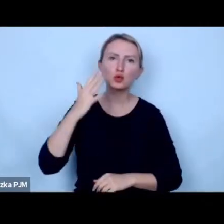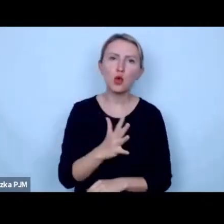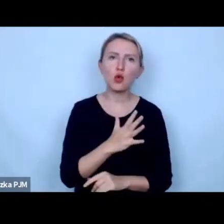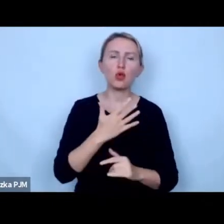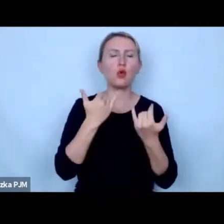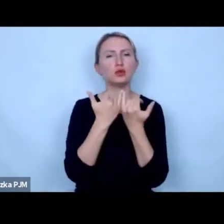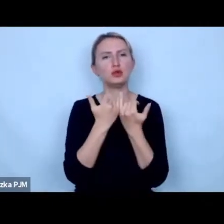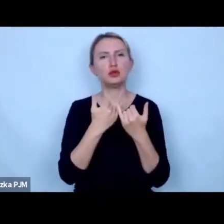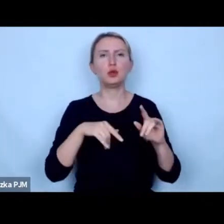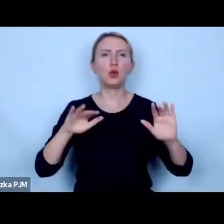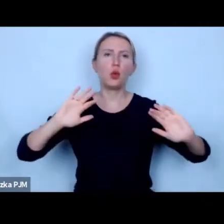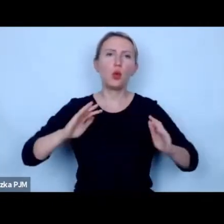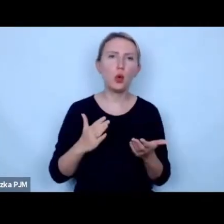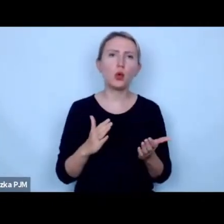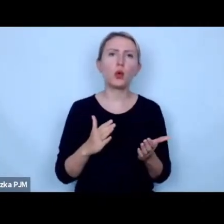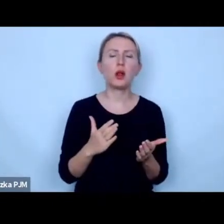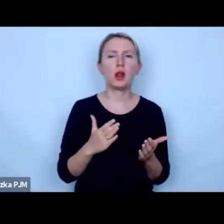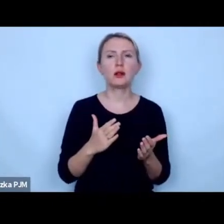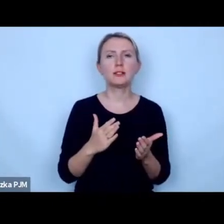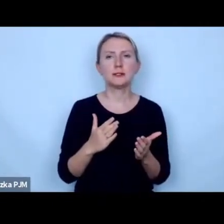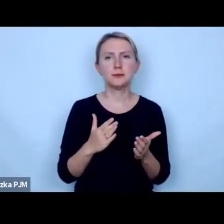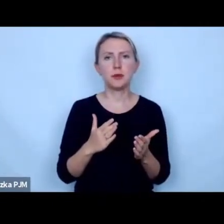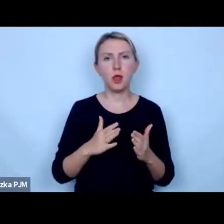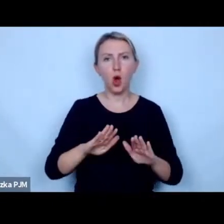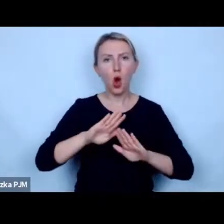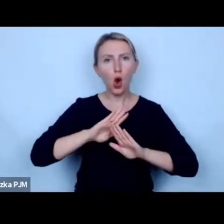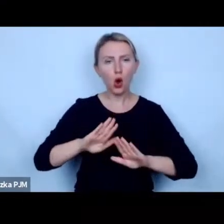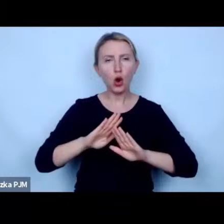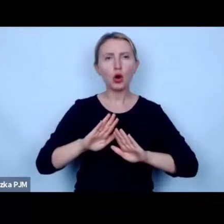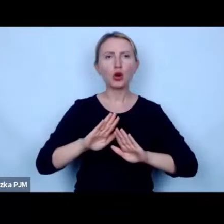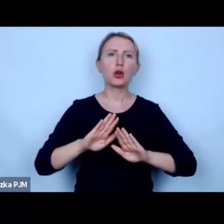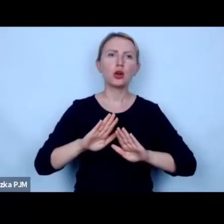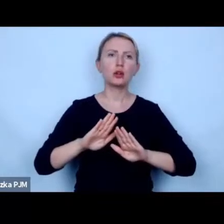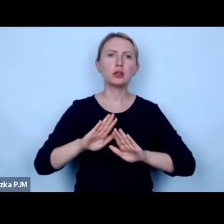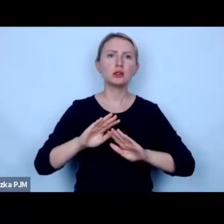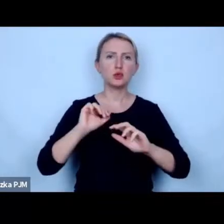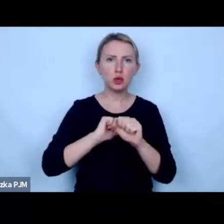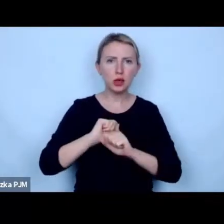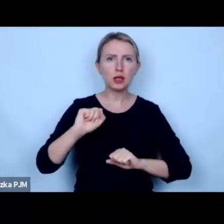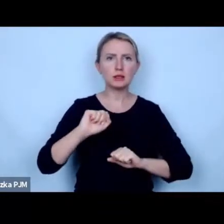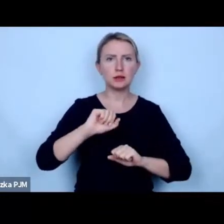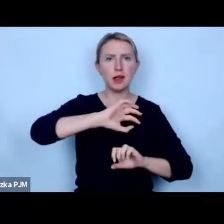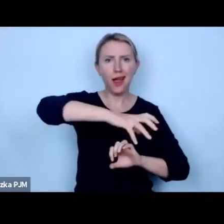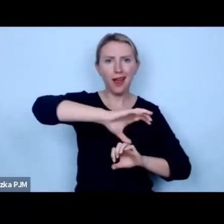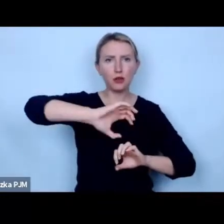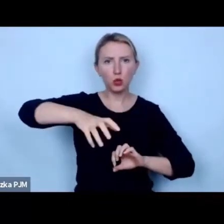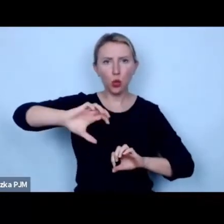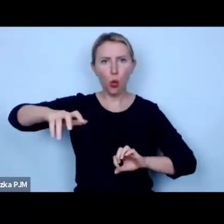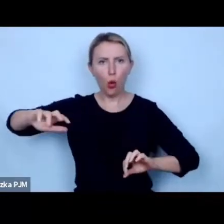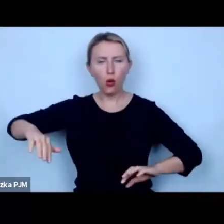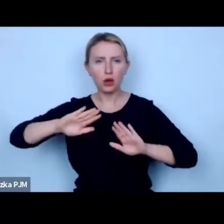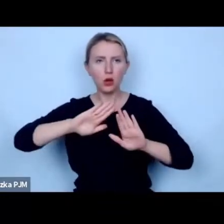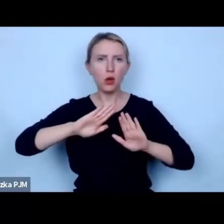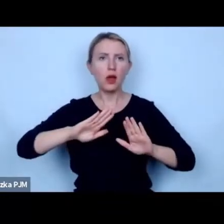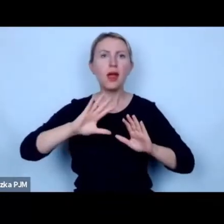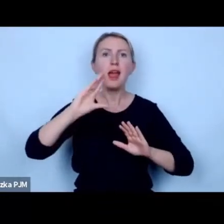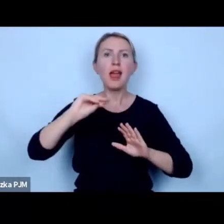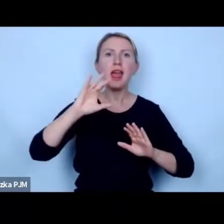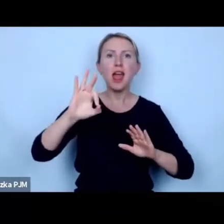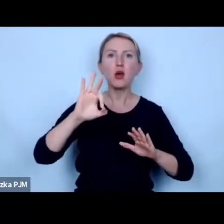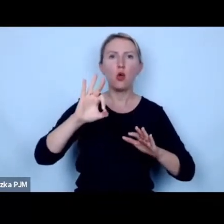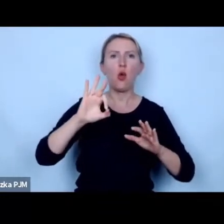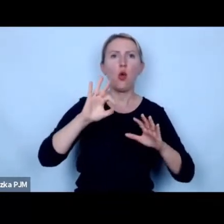czyli mówiąc tak najkrócej ochrony istniejących gatunków ochrony ekosystemów